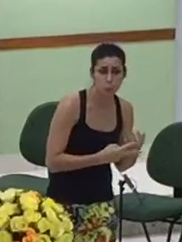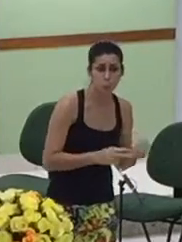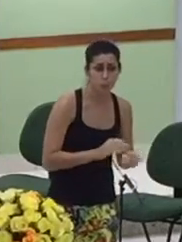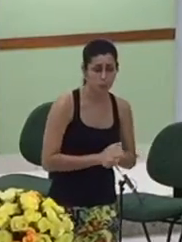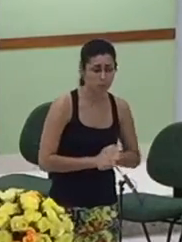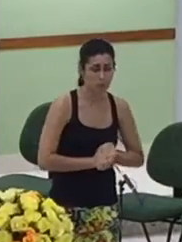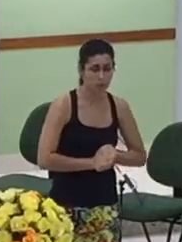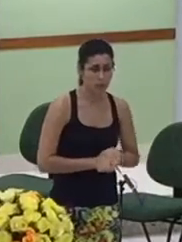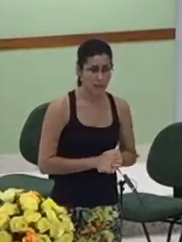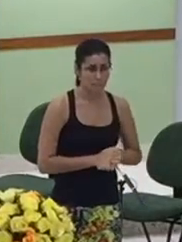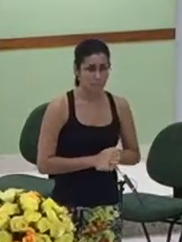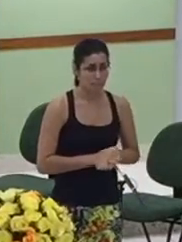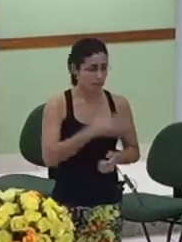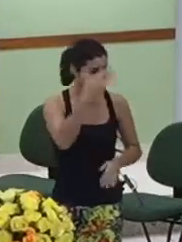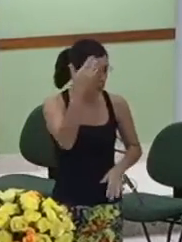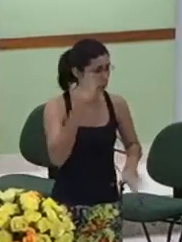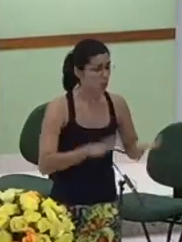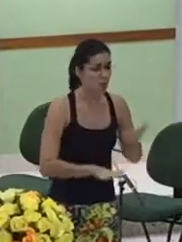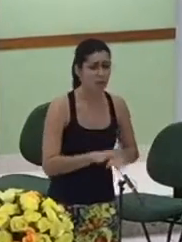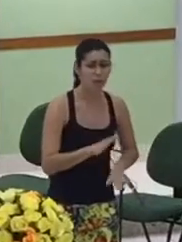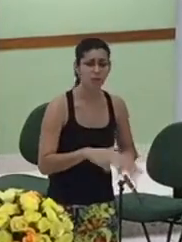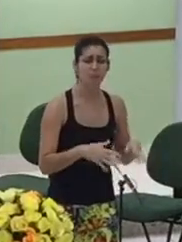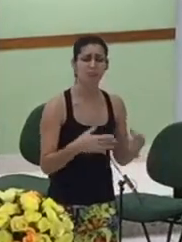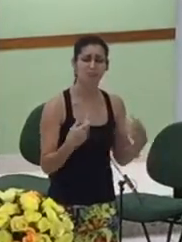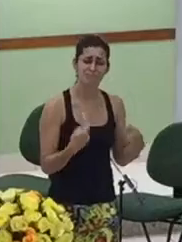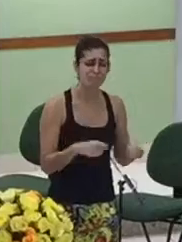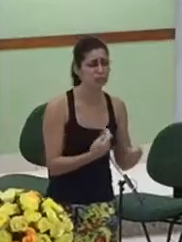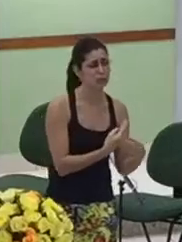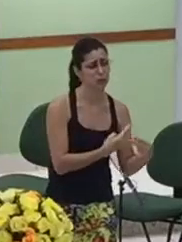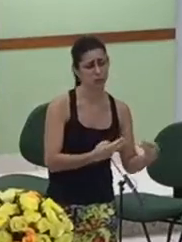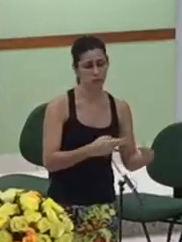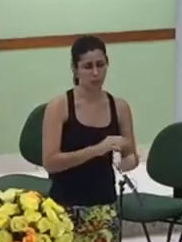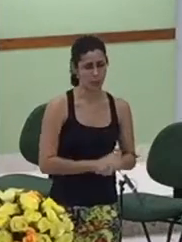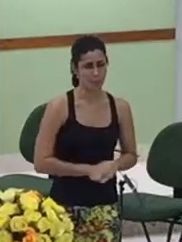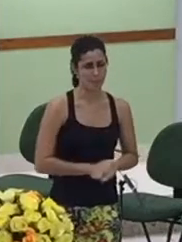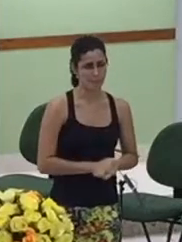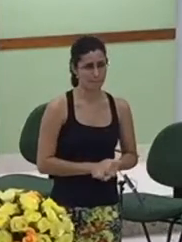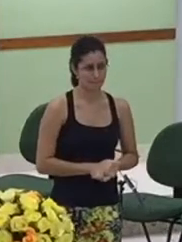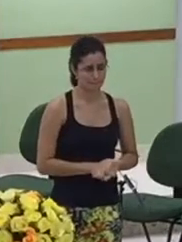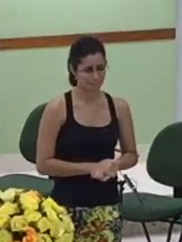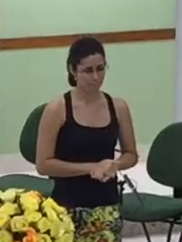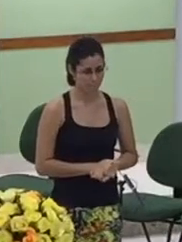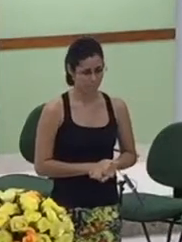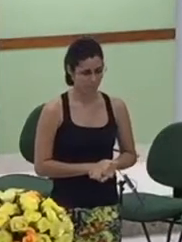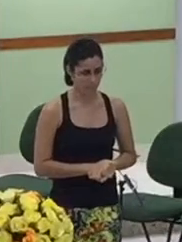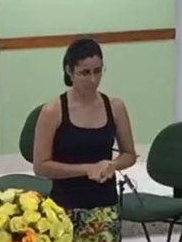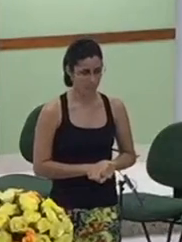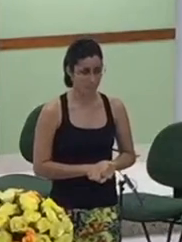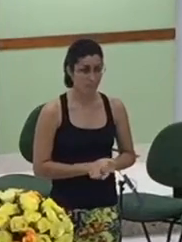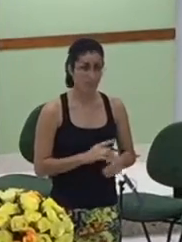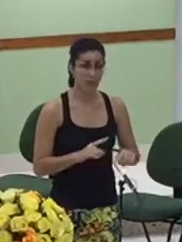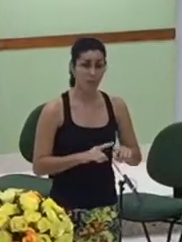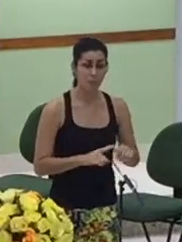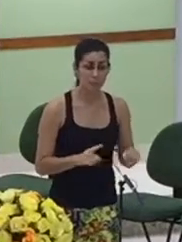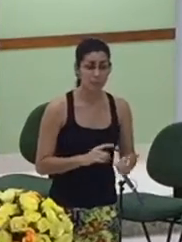olhando para todos e não apenas para alguns essa novidade que